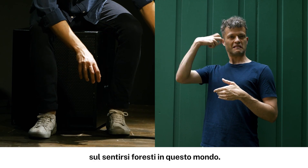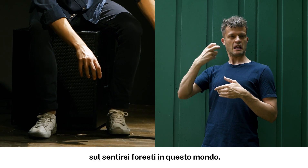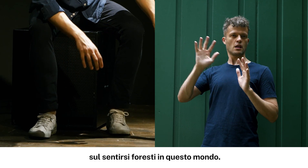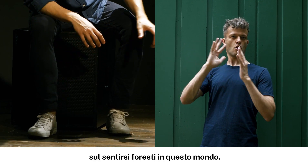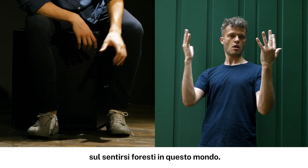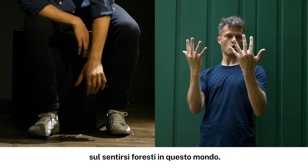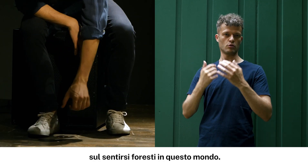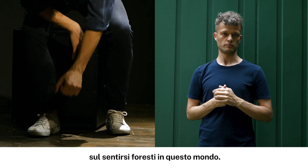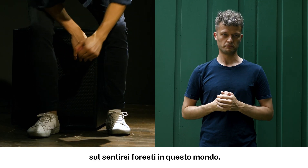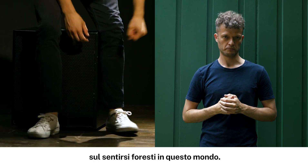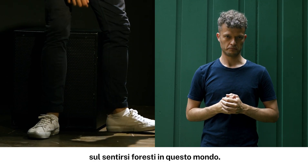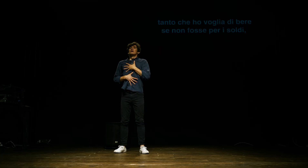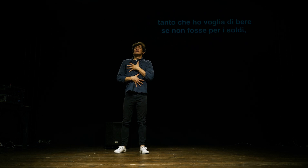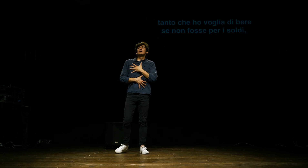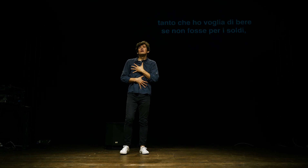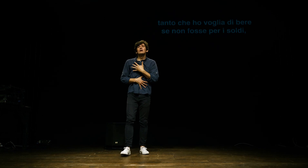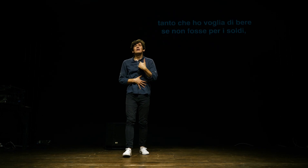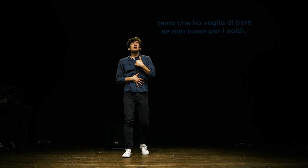foresti in questo mondo.